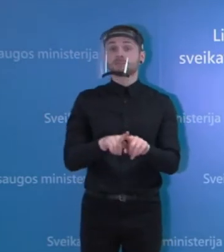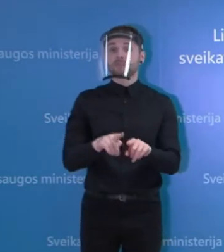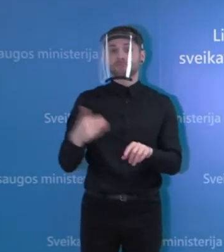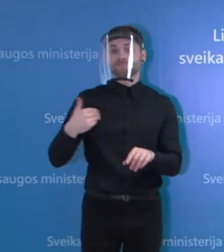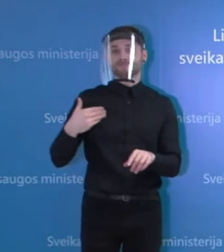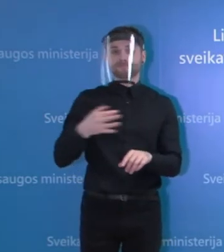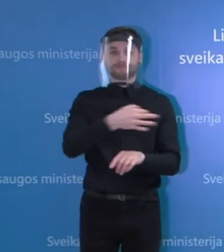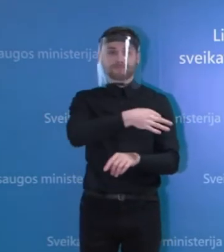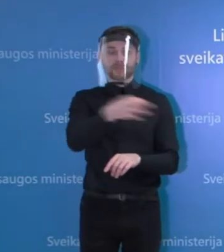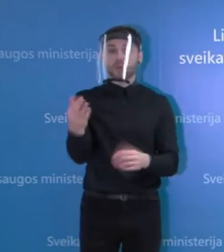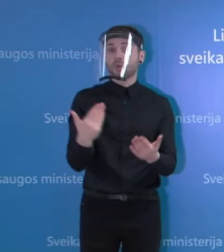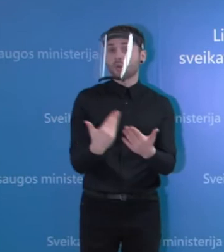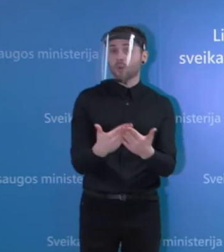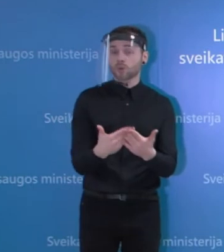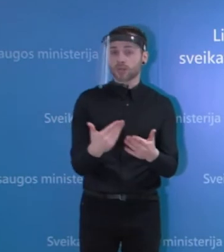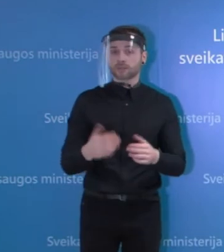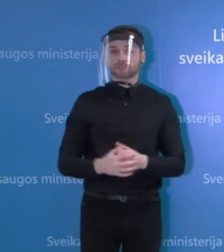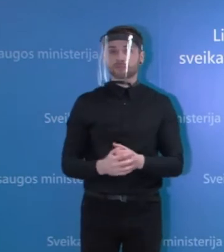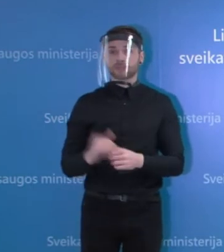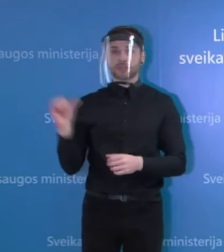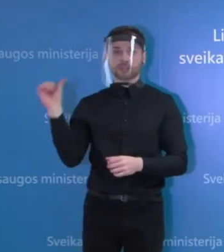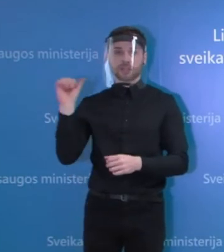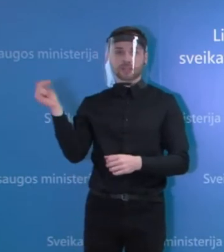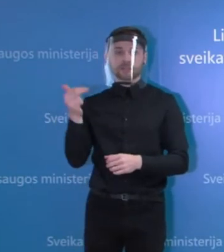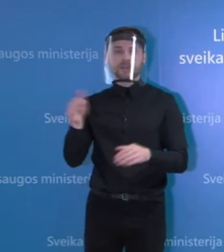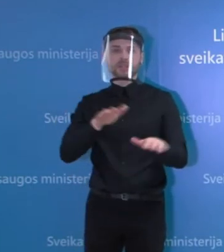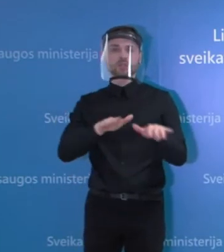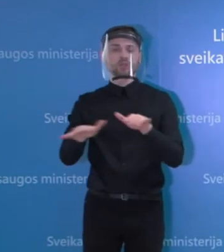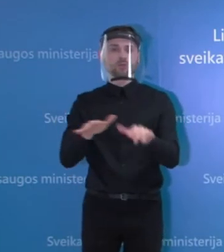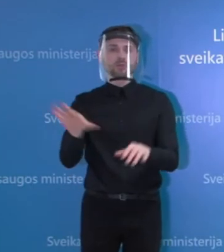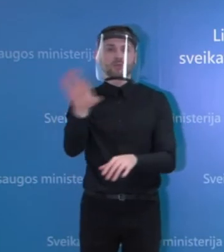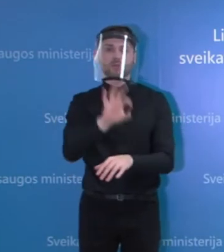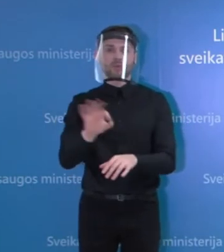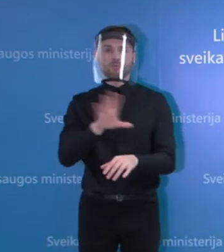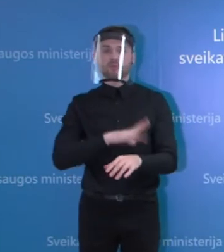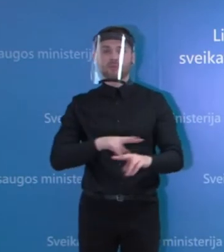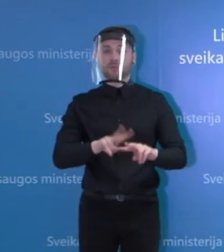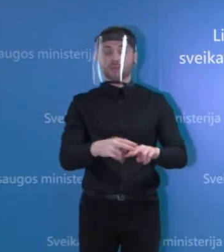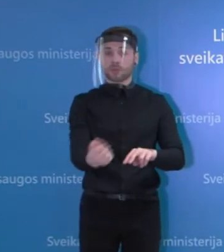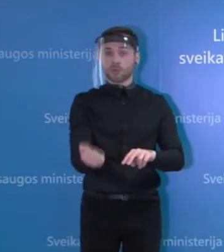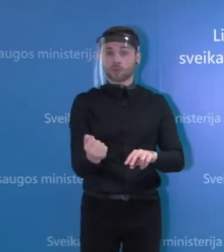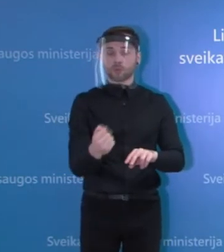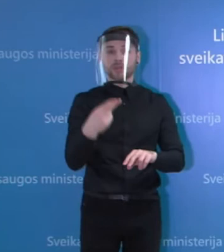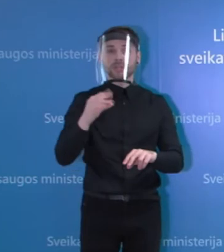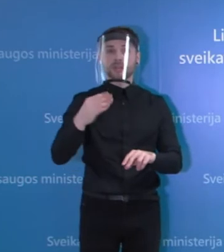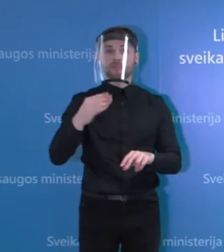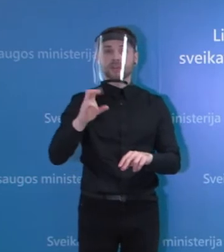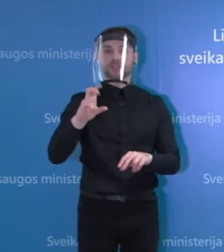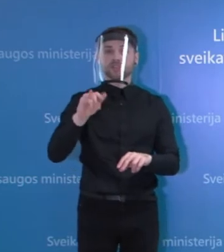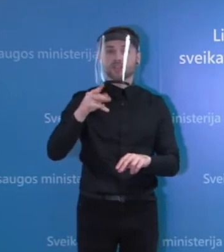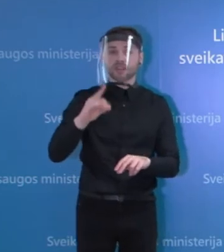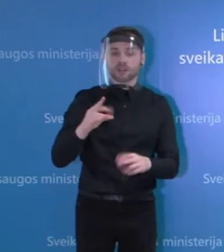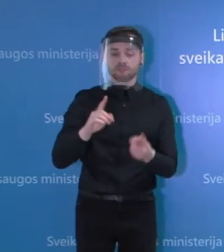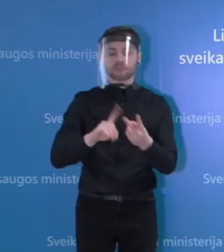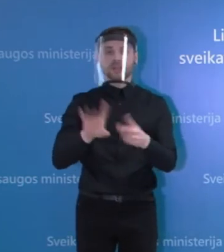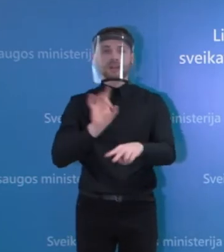Net ir šitas savaitgalio situacija su keliais žydiniais, nemenčinė arba